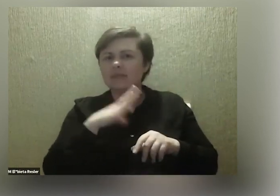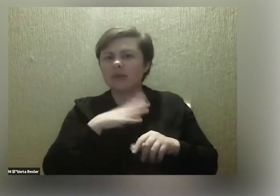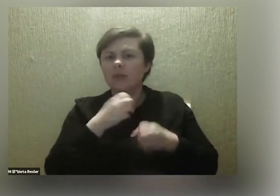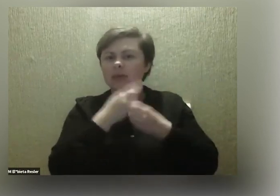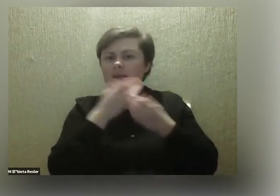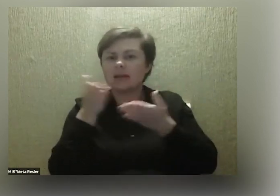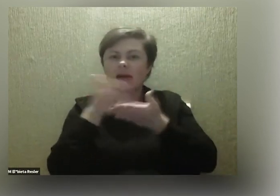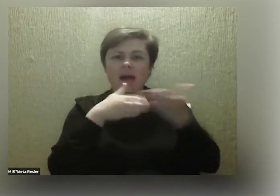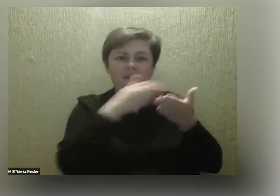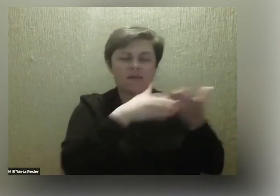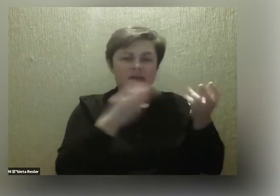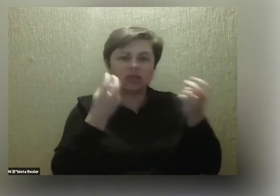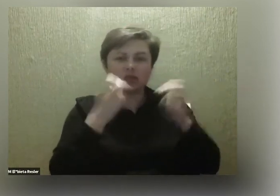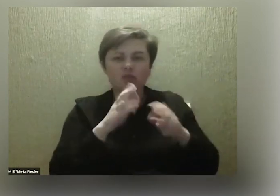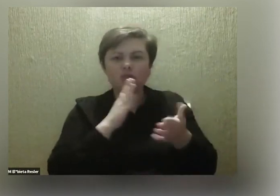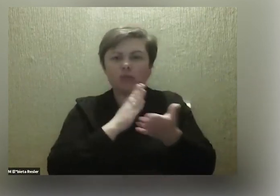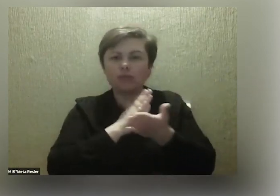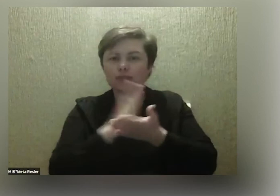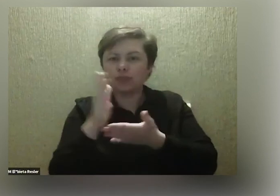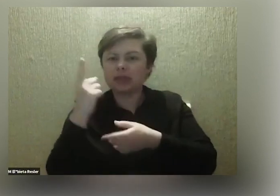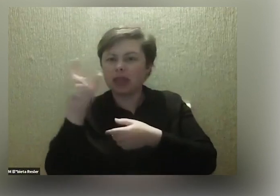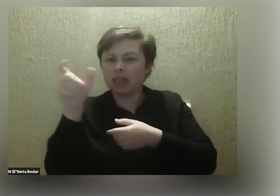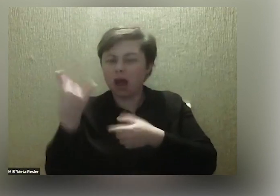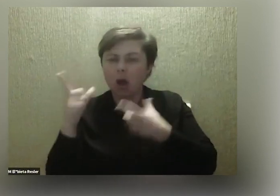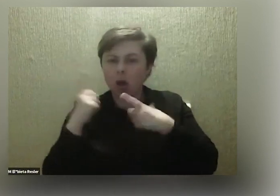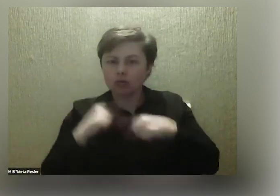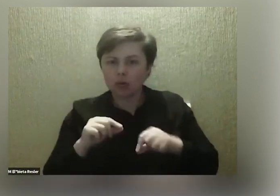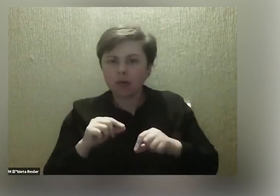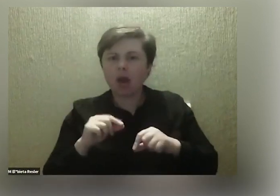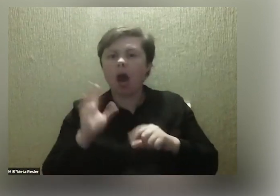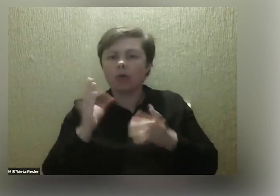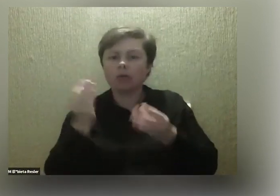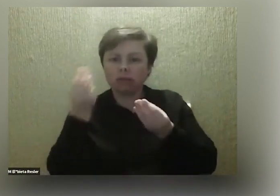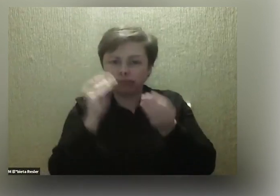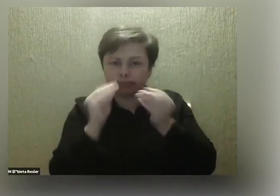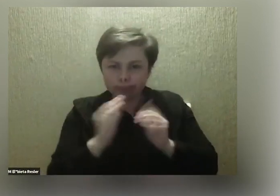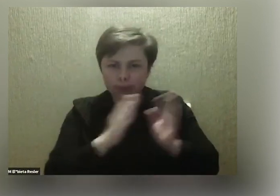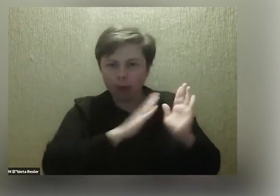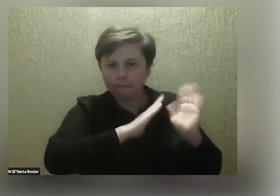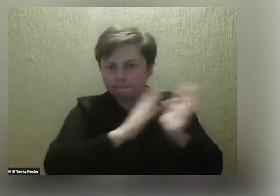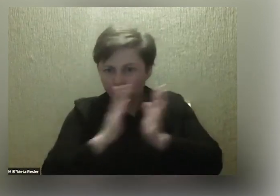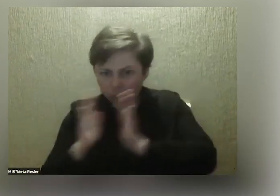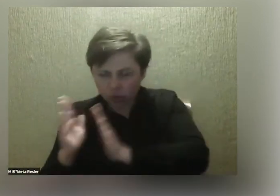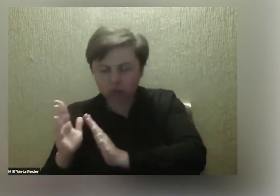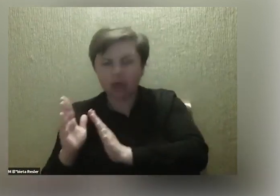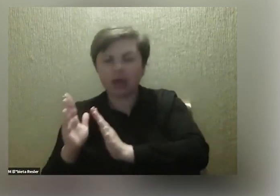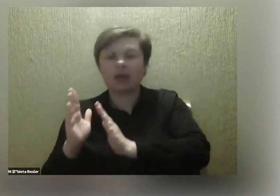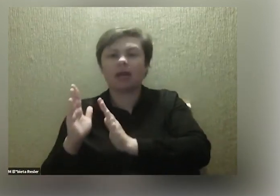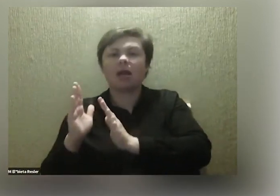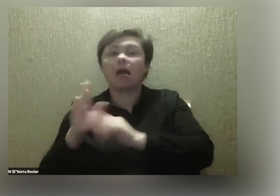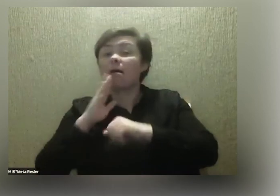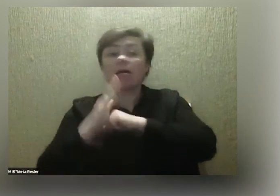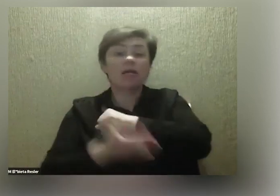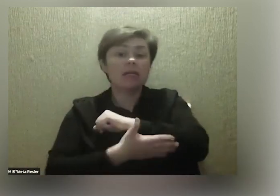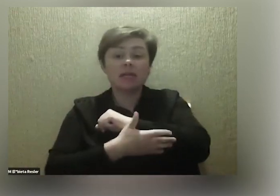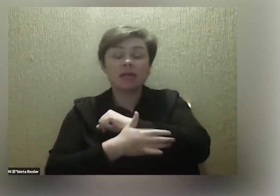fragmentów stworzonych przez jedną osobę i układaliśmy je w określonej kolejności. Potem na podstawie